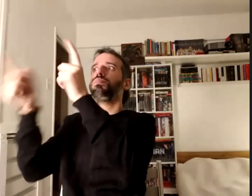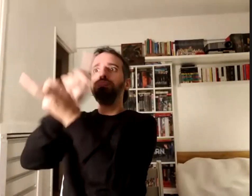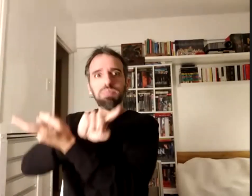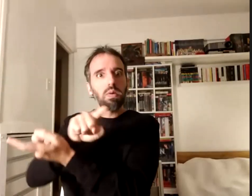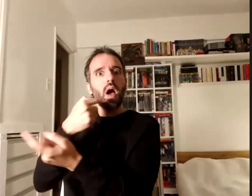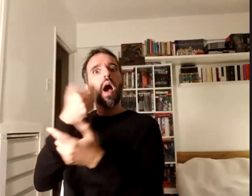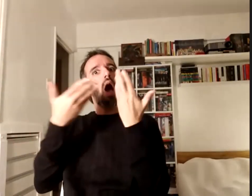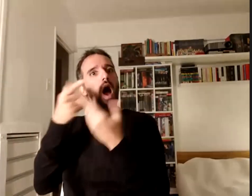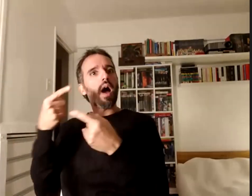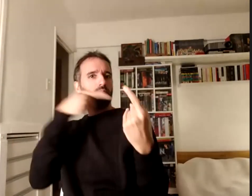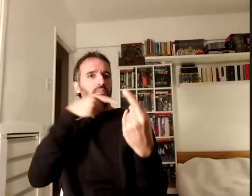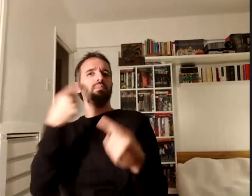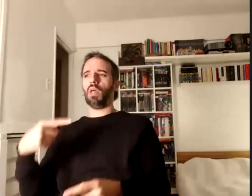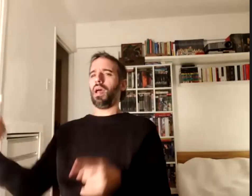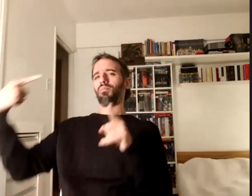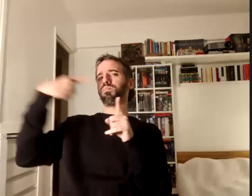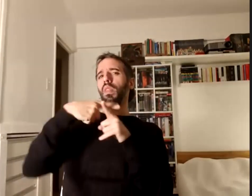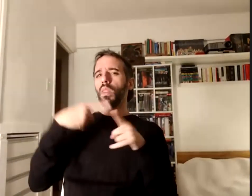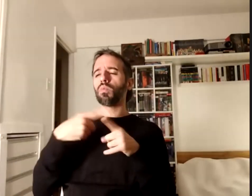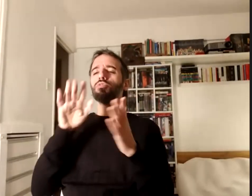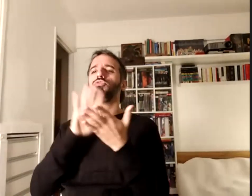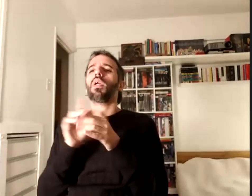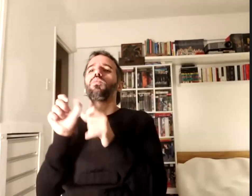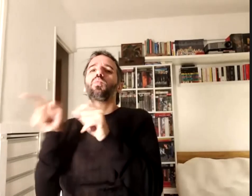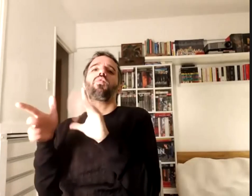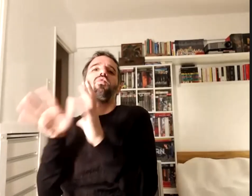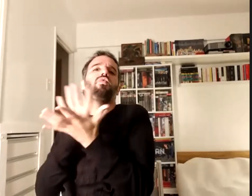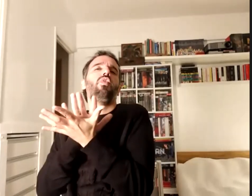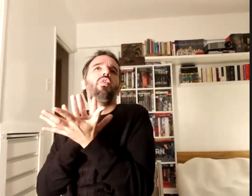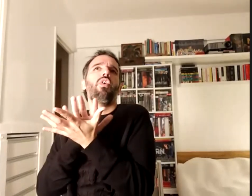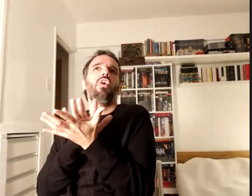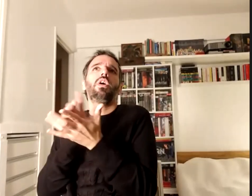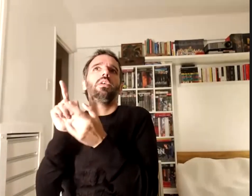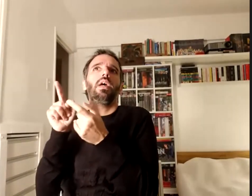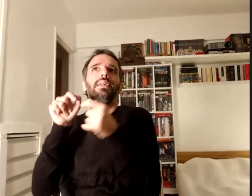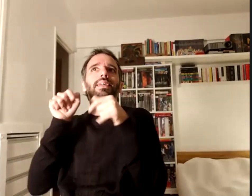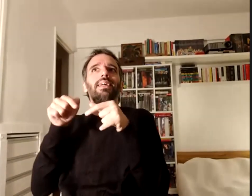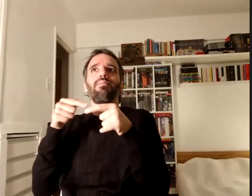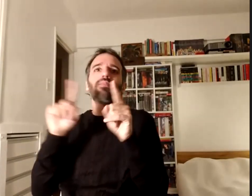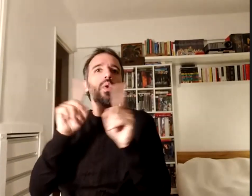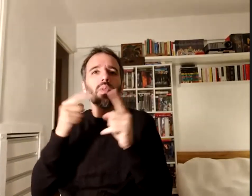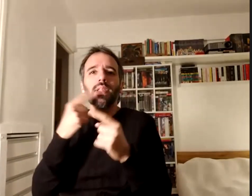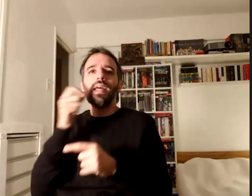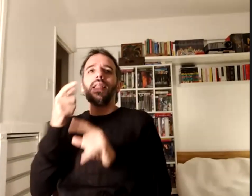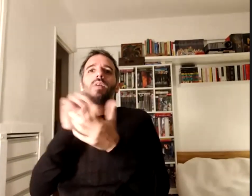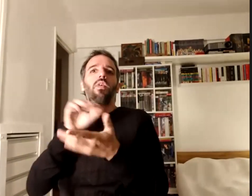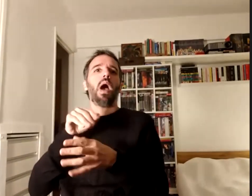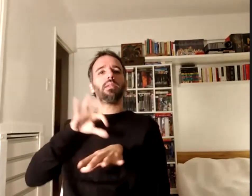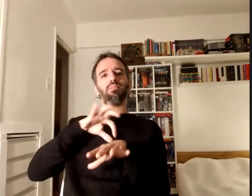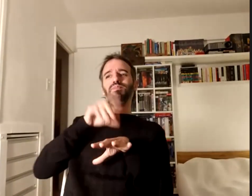disputar de alguna forma esas esas formas en las que la biomedicina había pensado estos